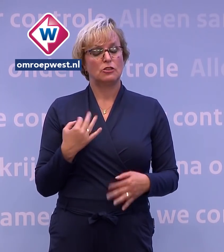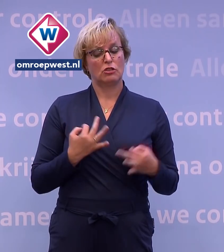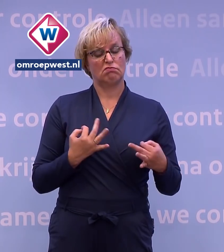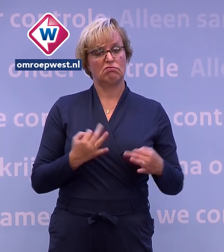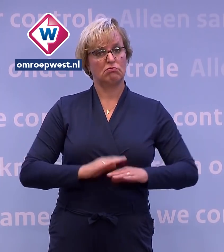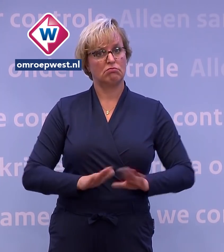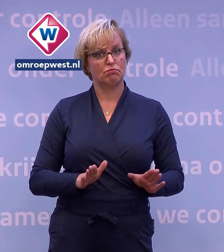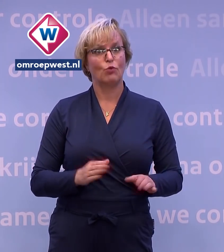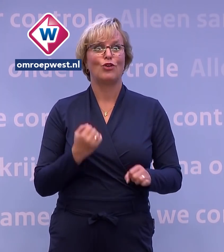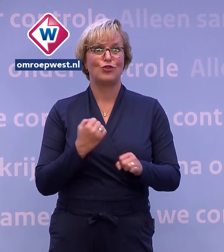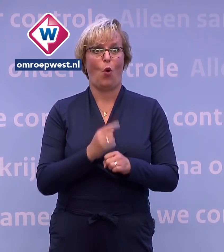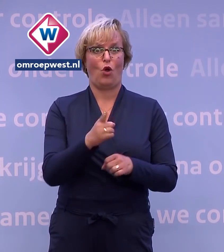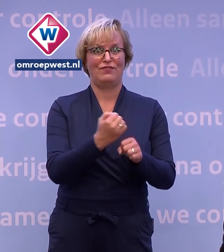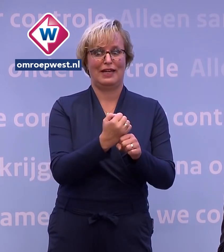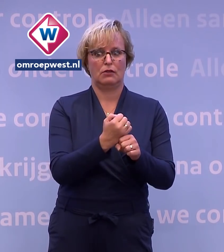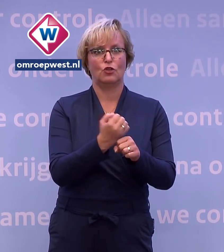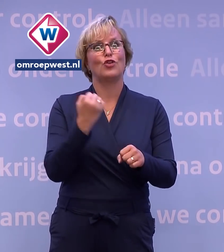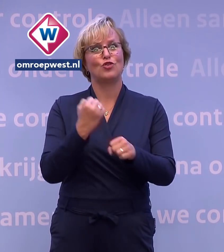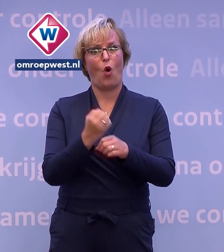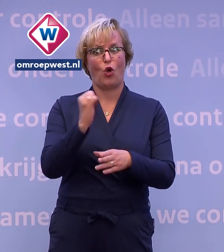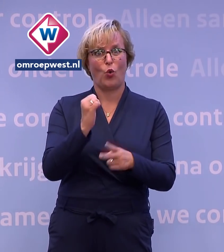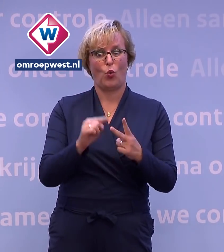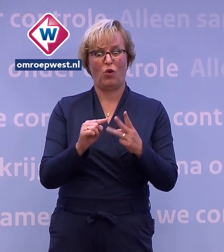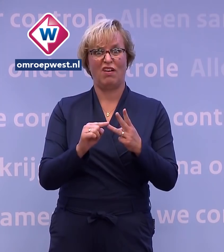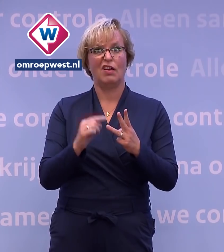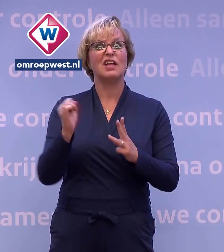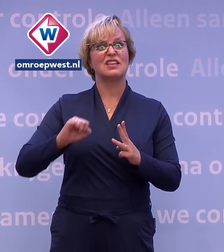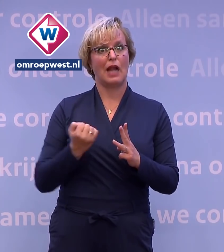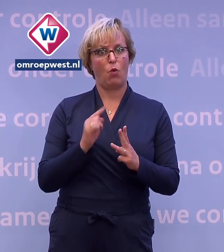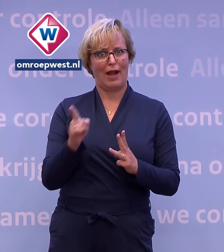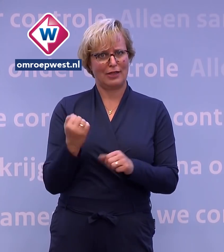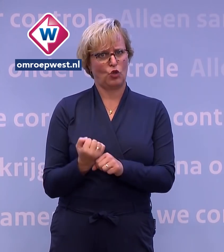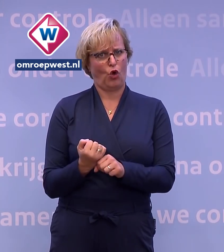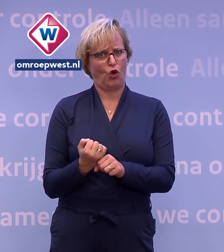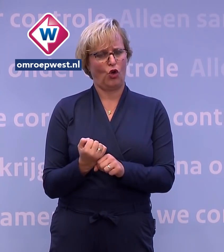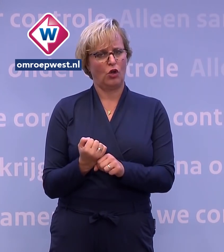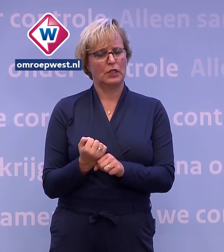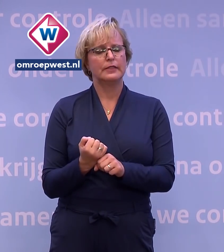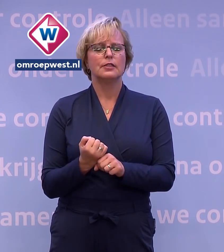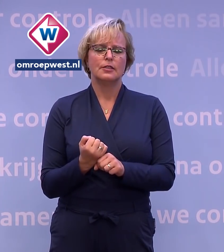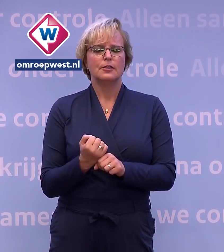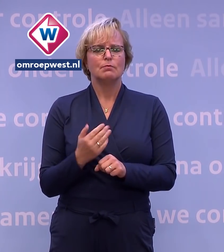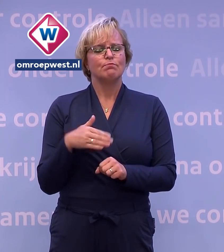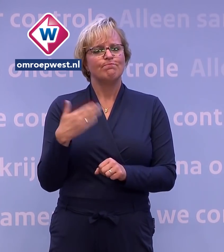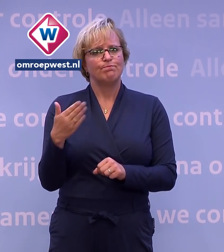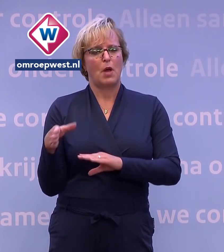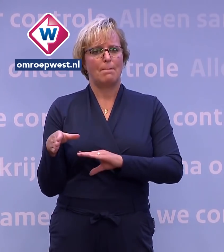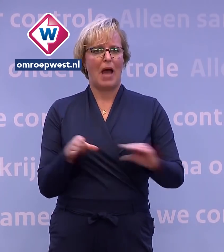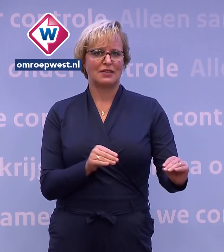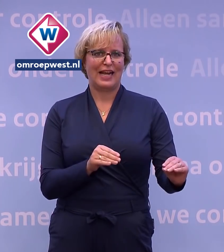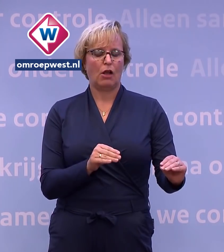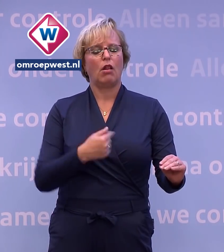werk, toch met vrienden naar de kroeg, toch naar die trouwerij. En als stok achter de deur, als uiterste maatregel,